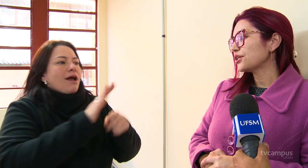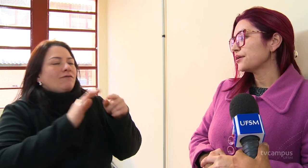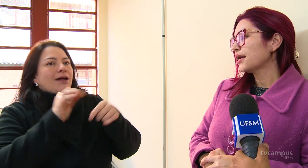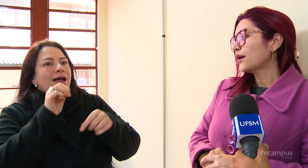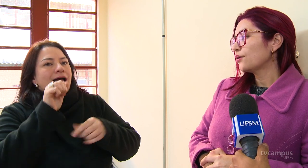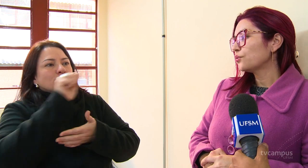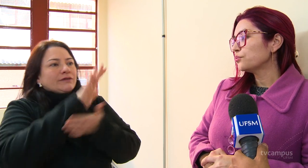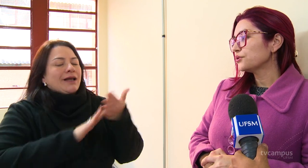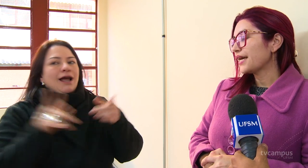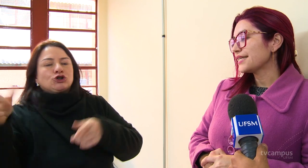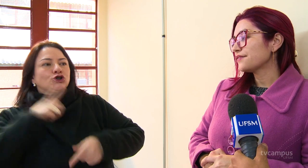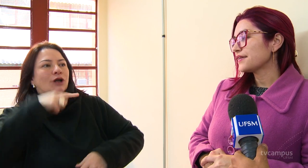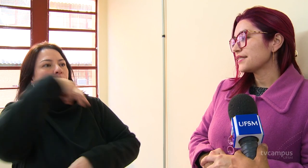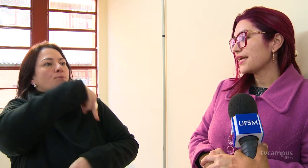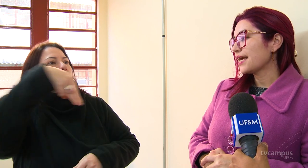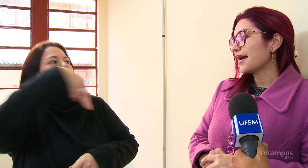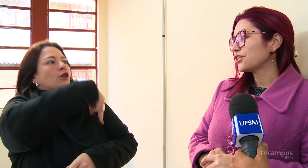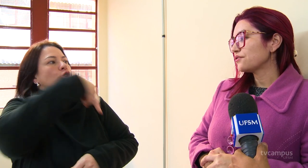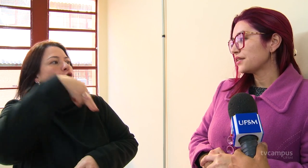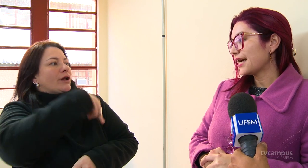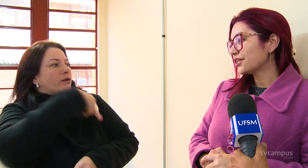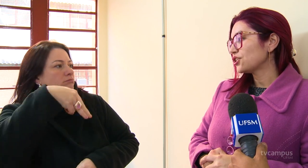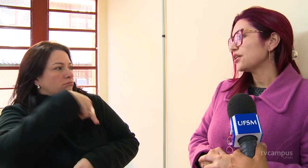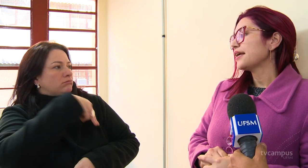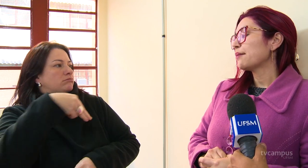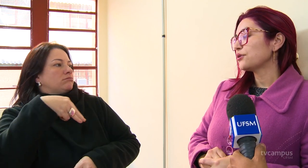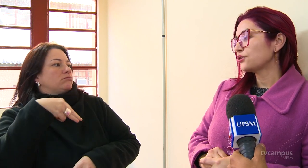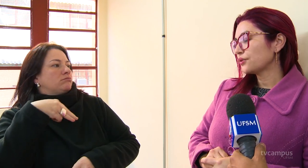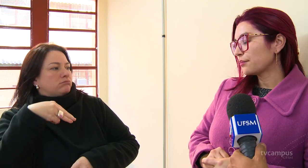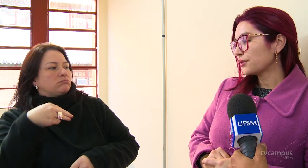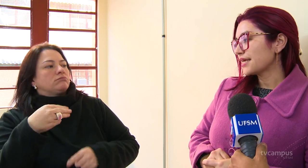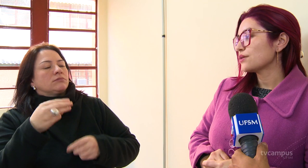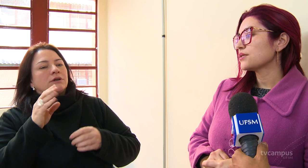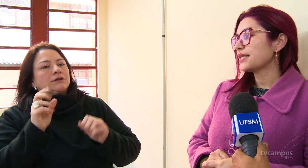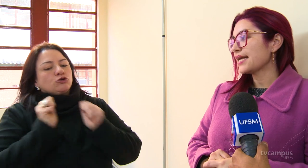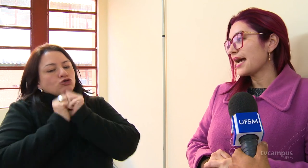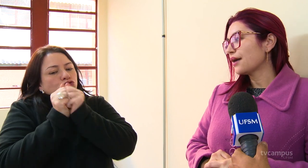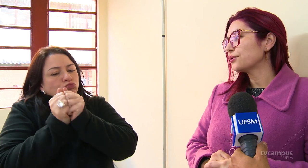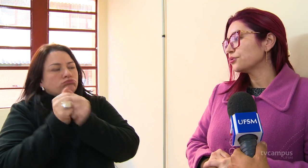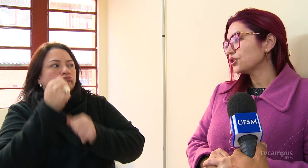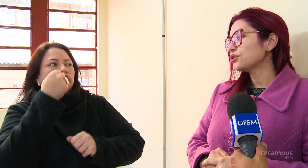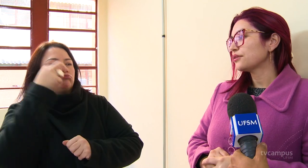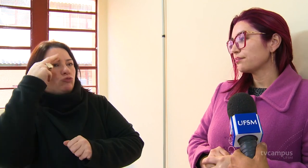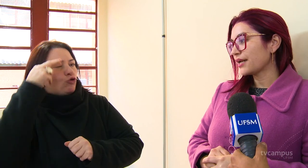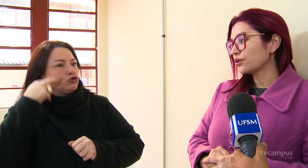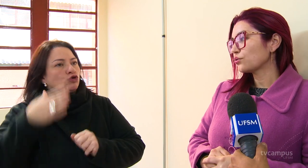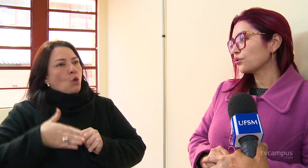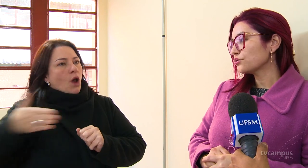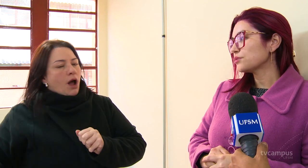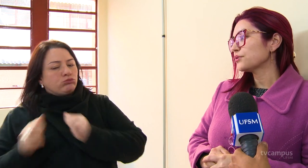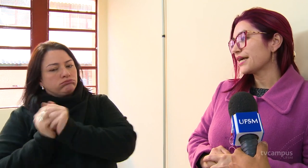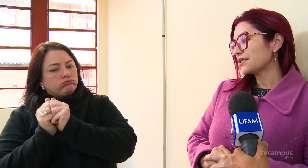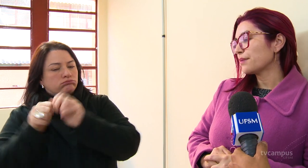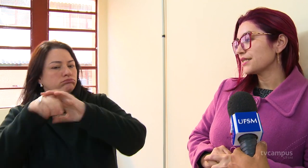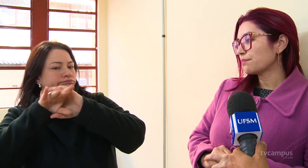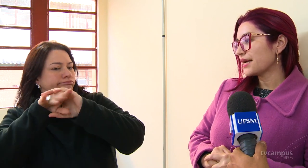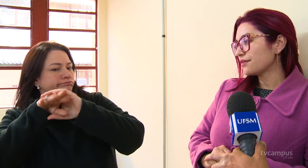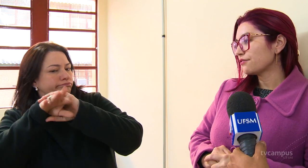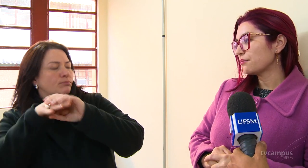um pudesse fazer a atividade e a monitora pudesse auxiliar a Ruth para que todos pudessem participar de forma